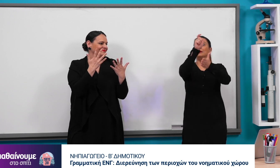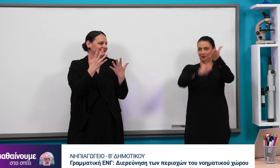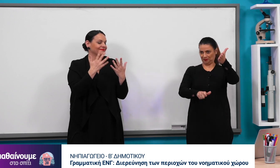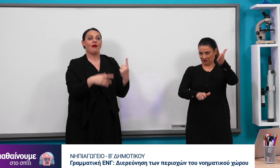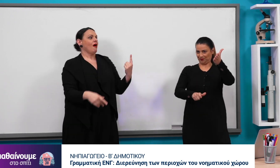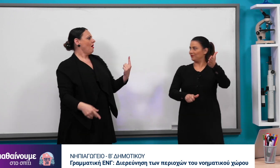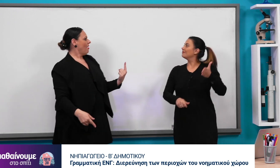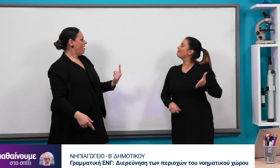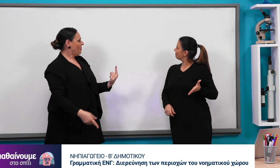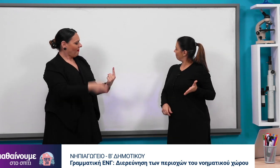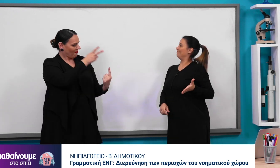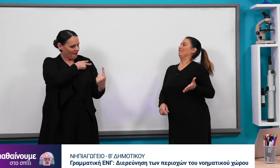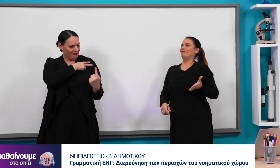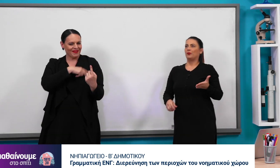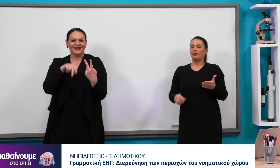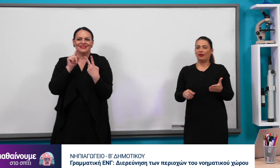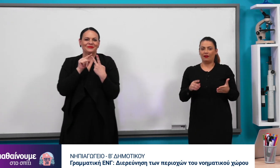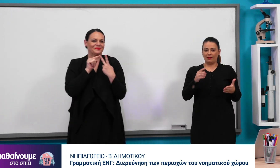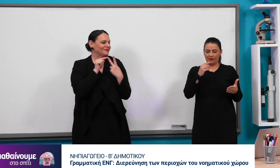Ξενοδοχείο. Σωστά.